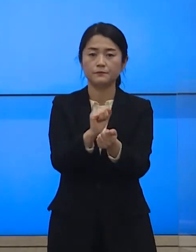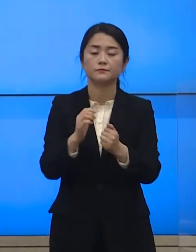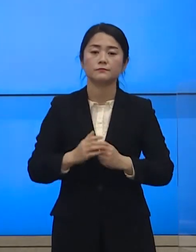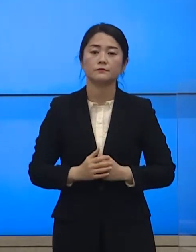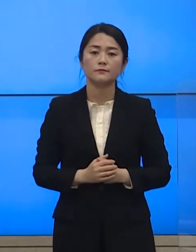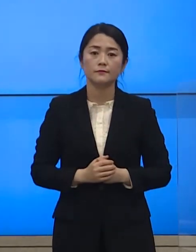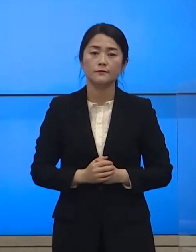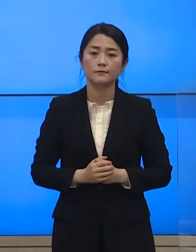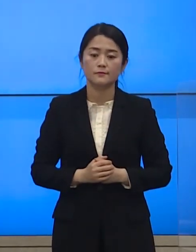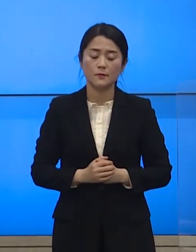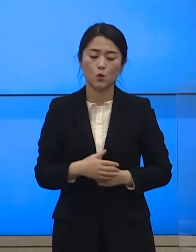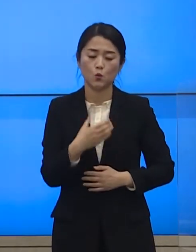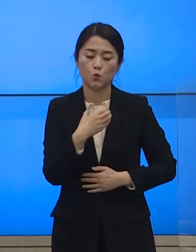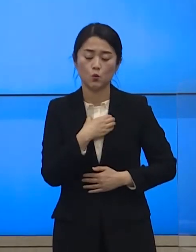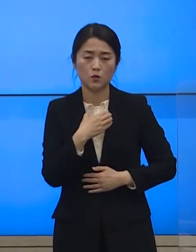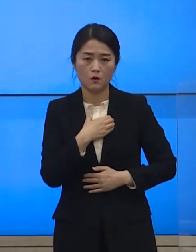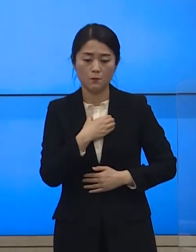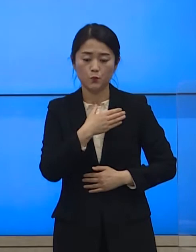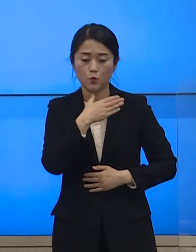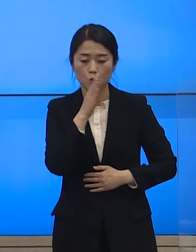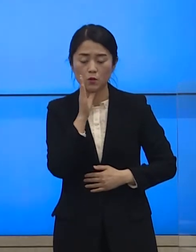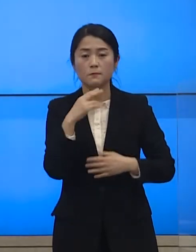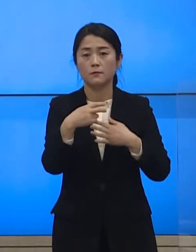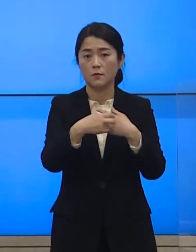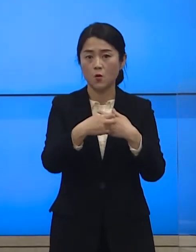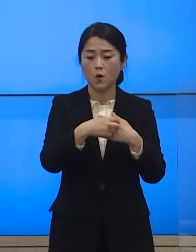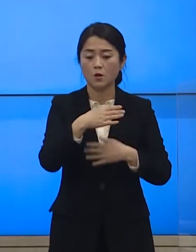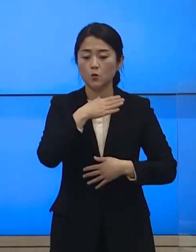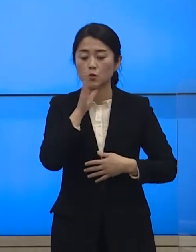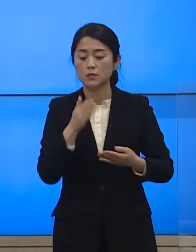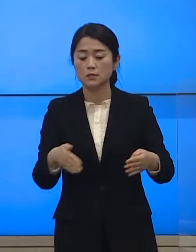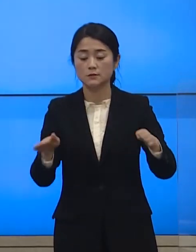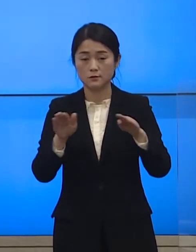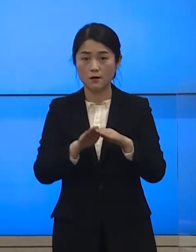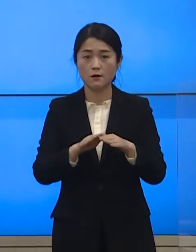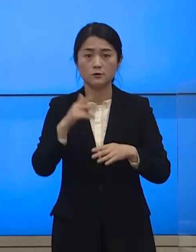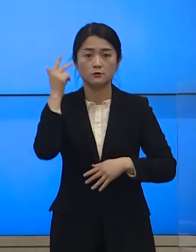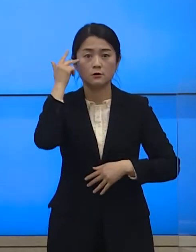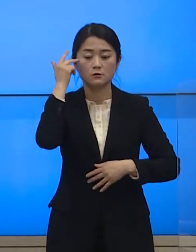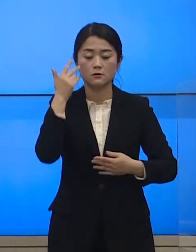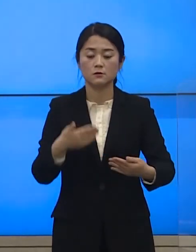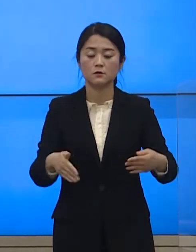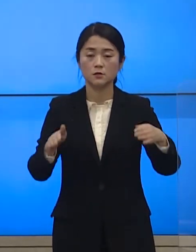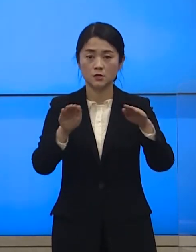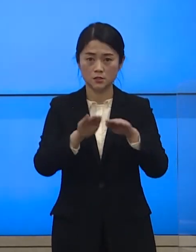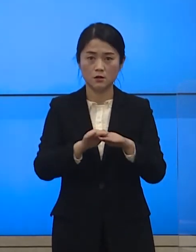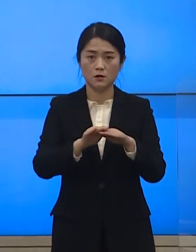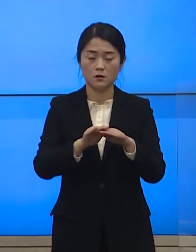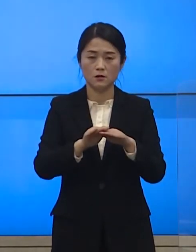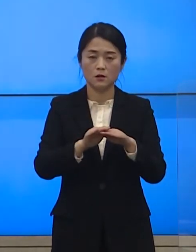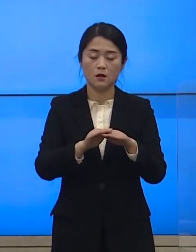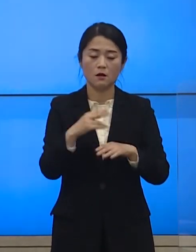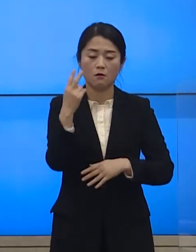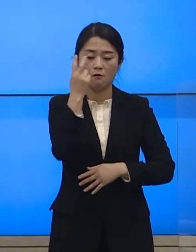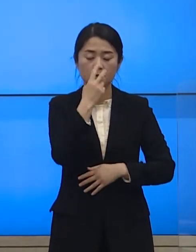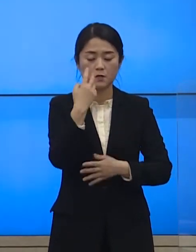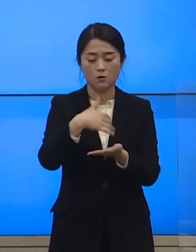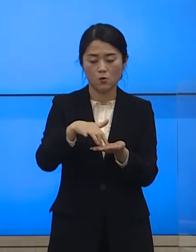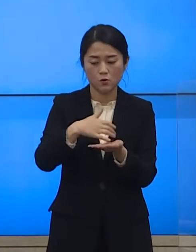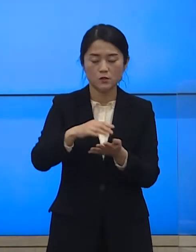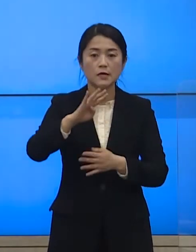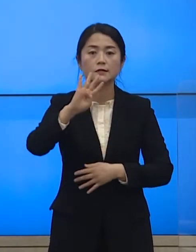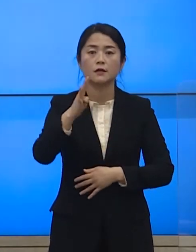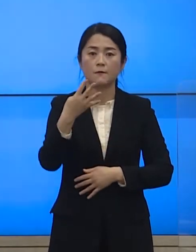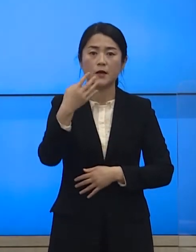고위험시설인 요양병원과 요양시설, 정신시설의 선제검사건수는